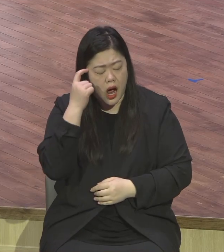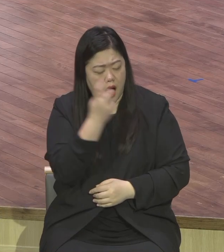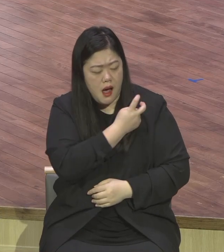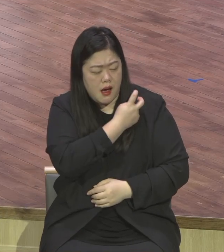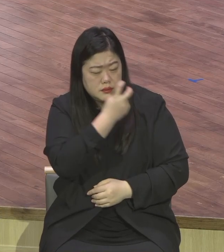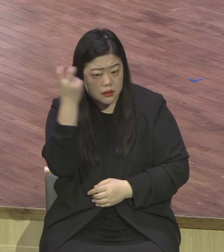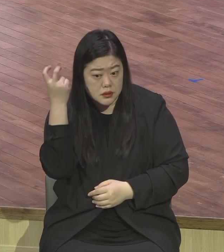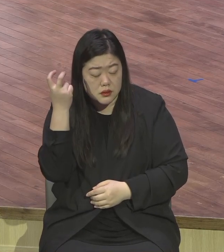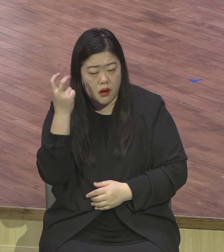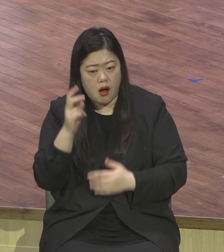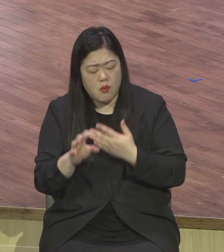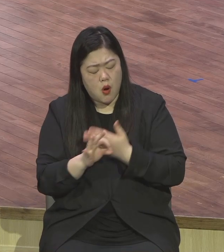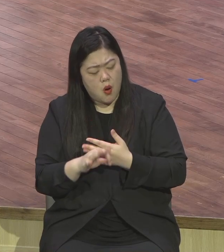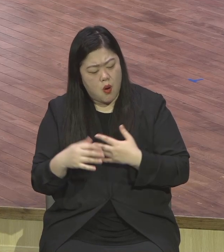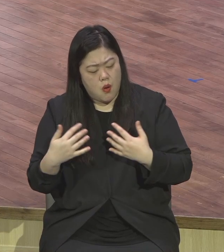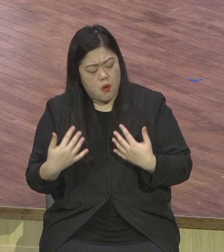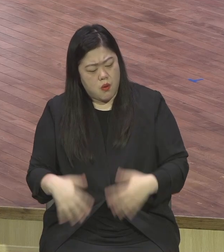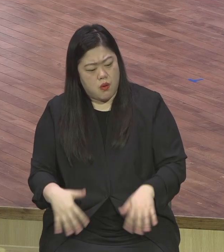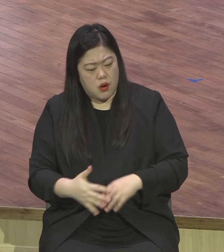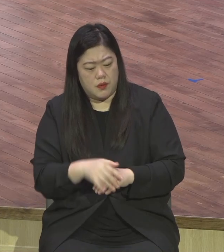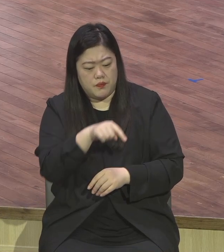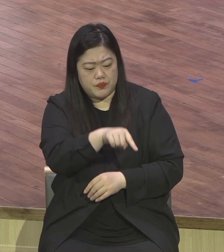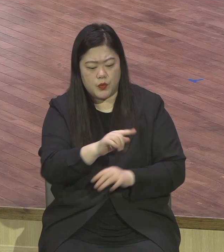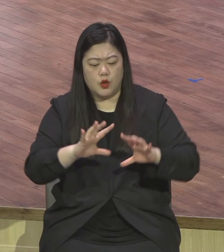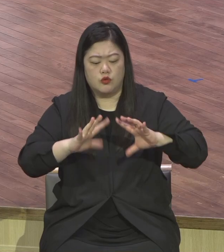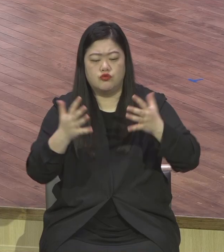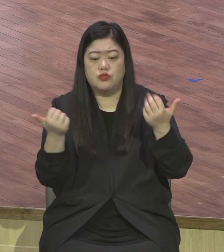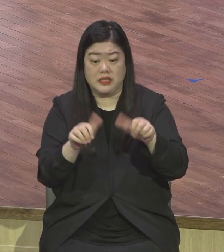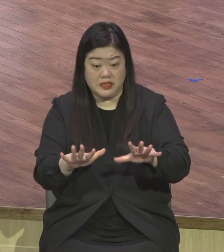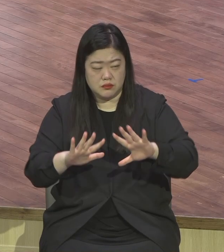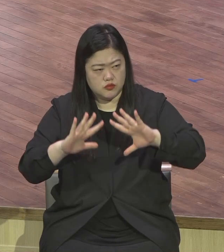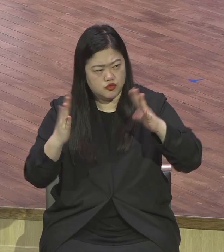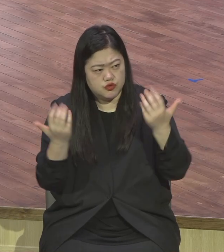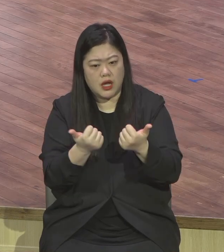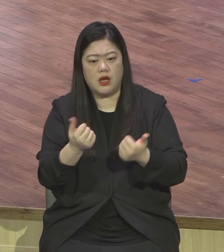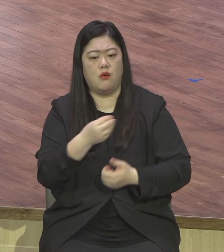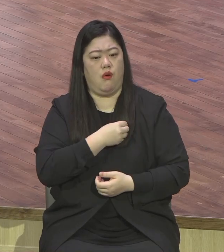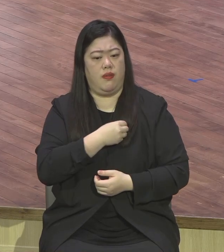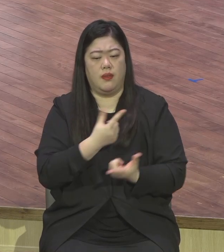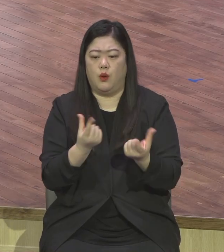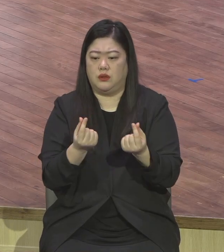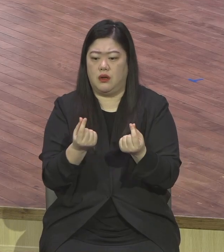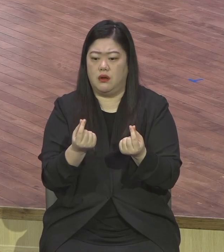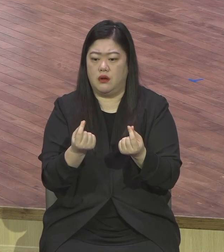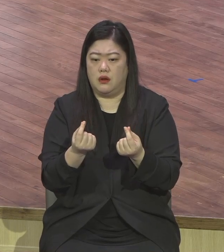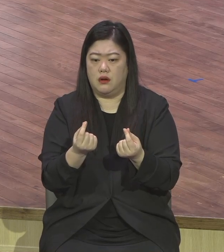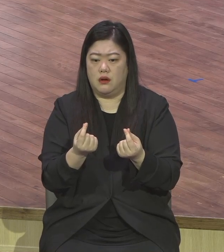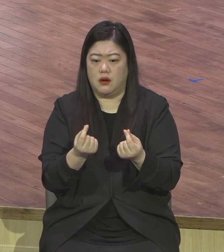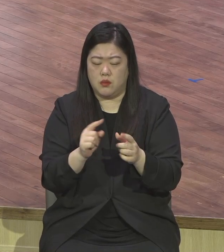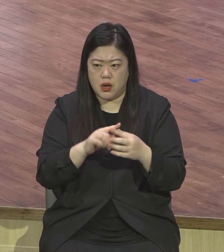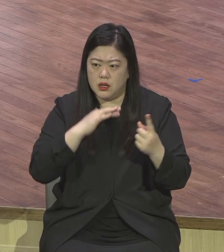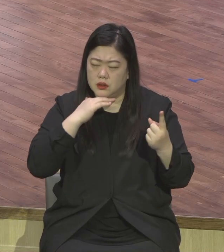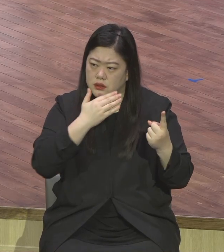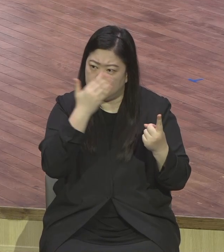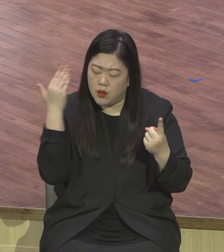말은 사내들인 공예 회원이었다. 사내들인 공예 회원이라는 말은 우리나라 국회의원 수준이에요.